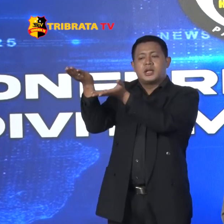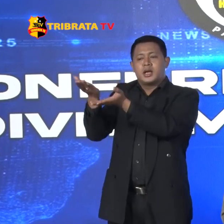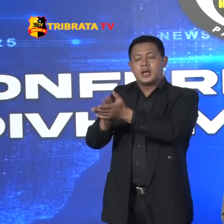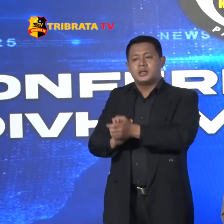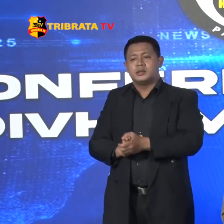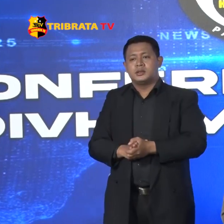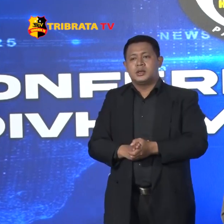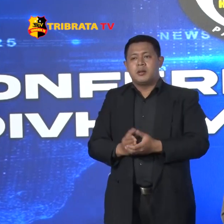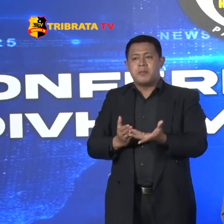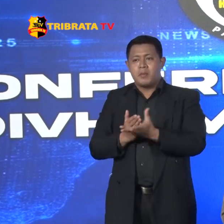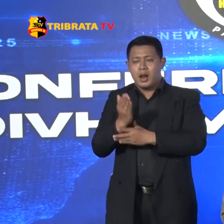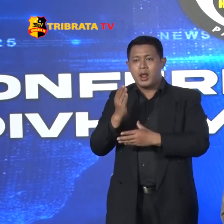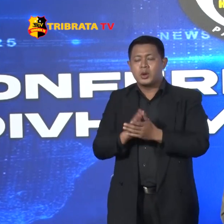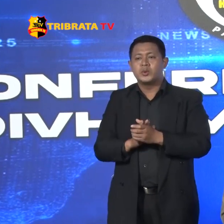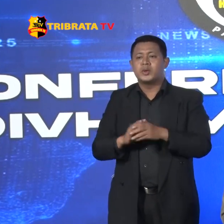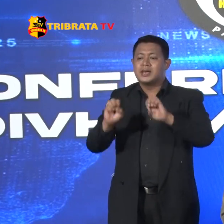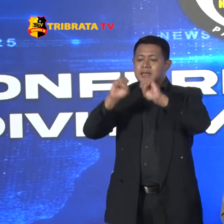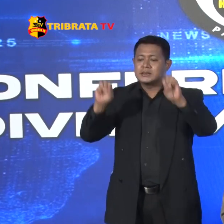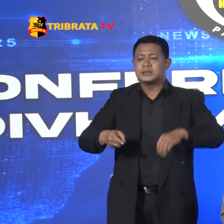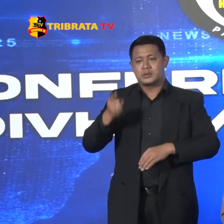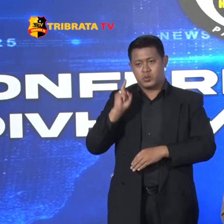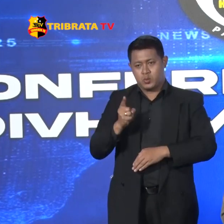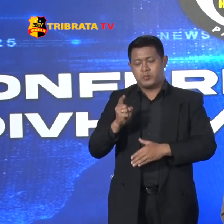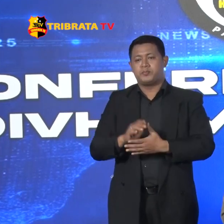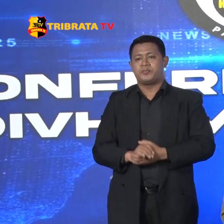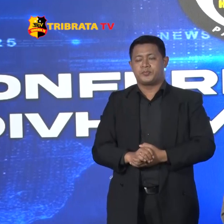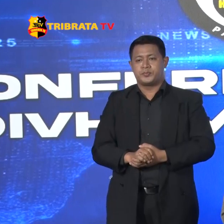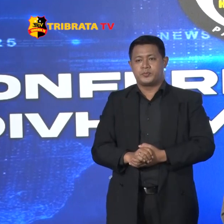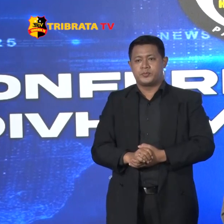Tentunya Melalui Mekanisme Hukum Yang Ada Ya